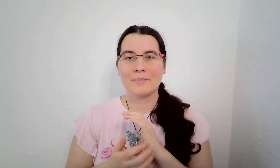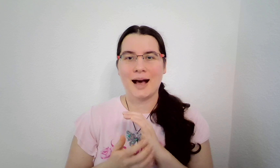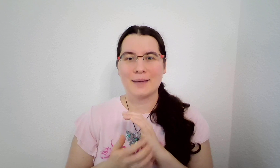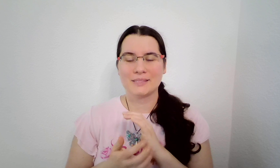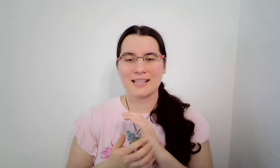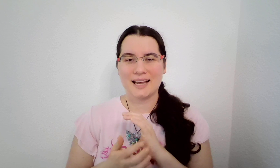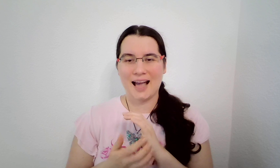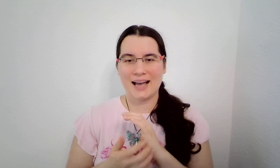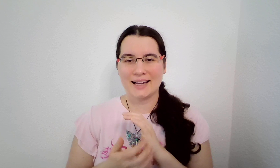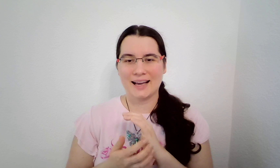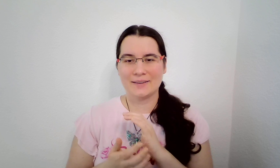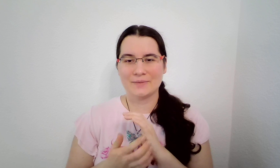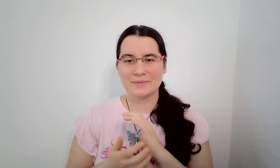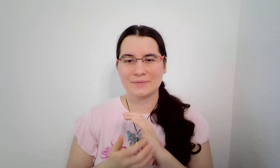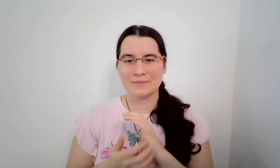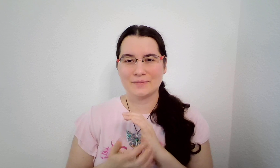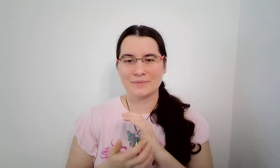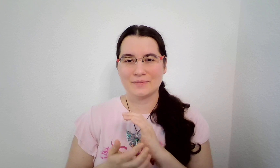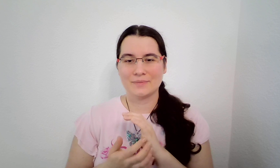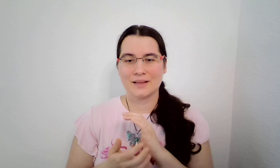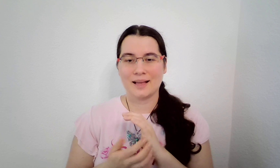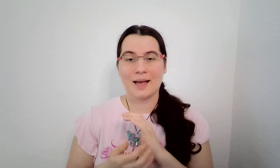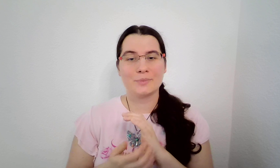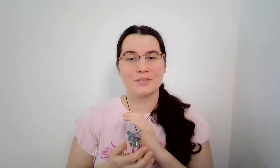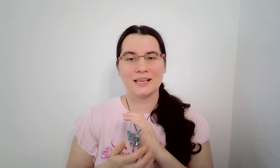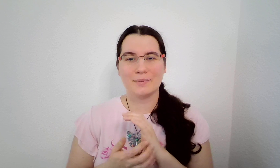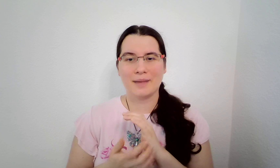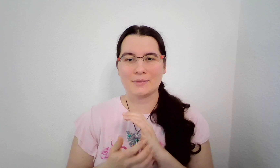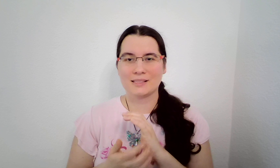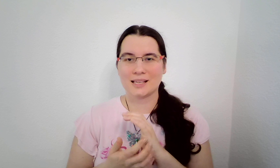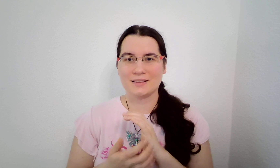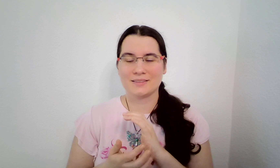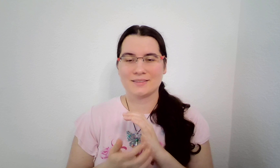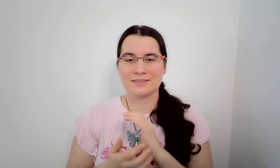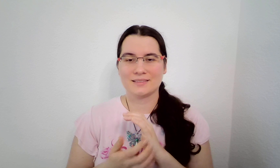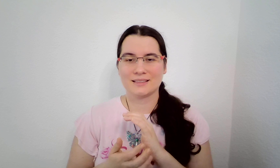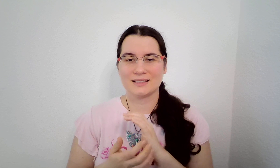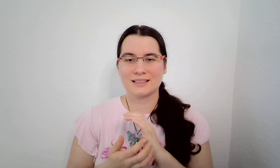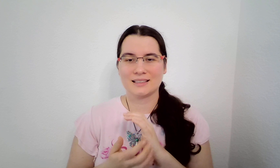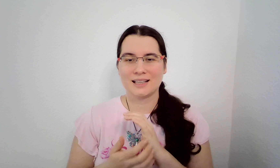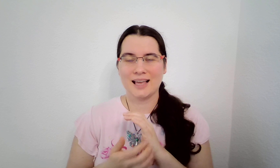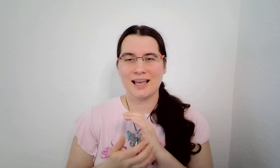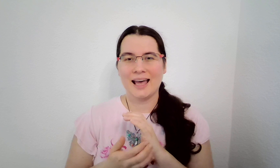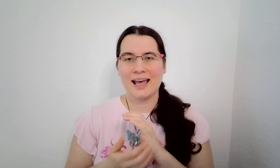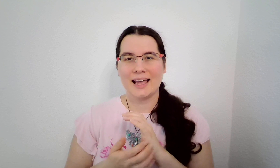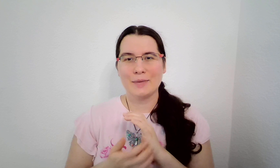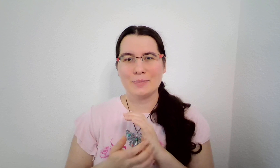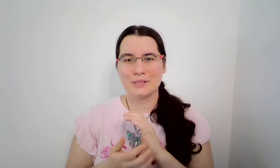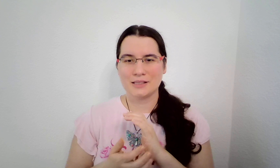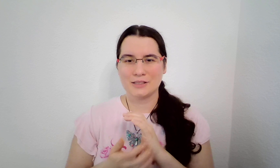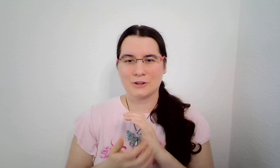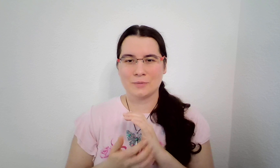Mám se ráda a přijímám se. I přesto,